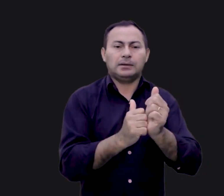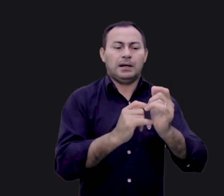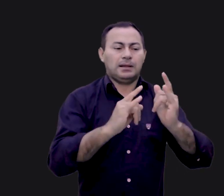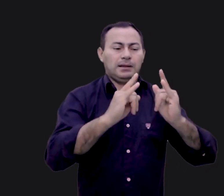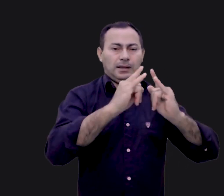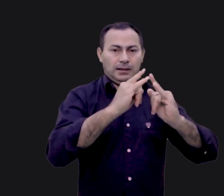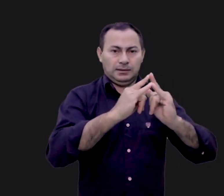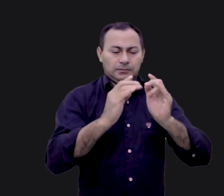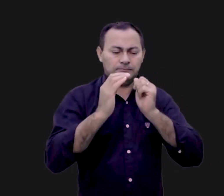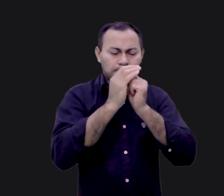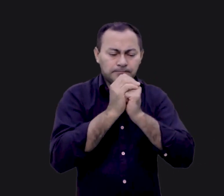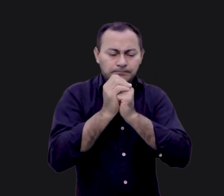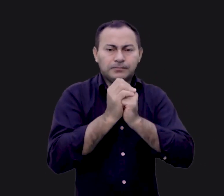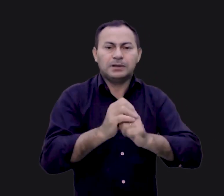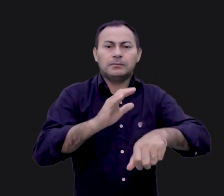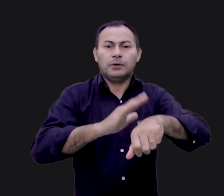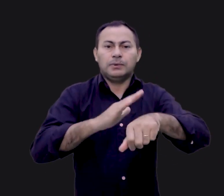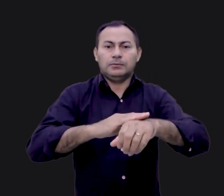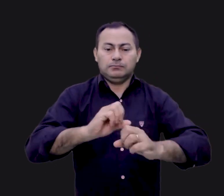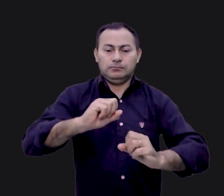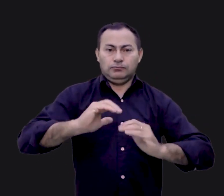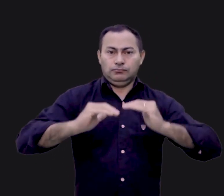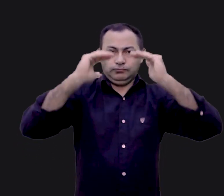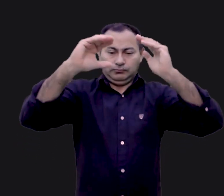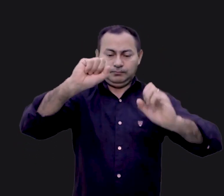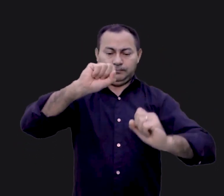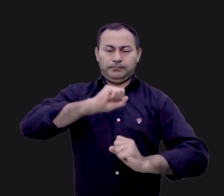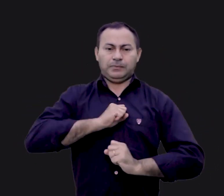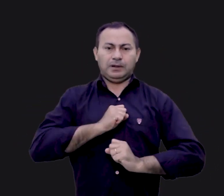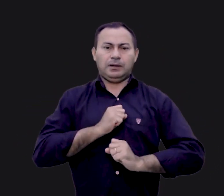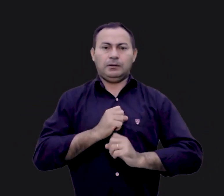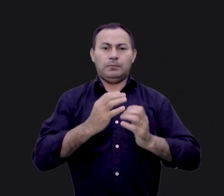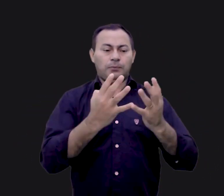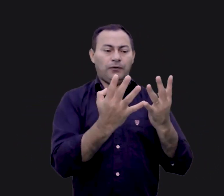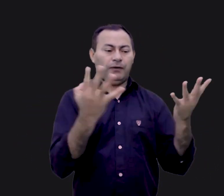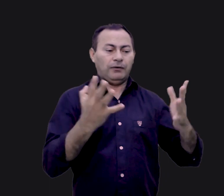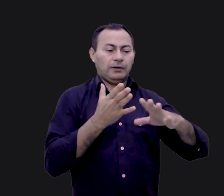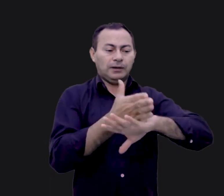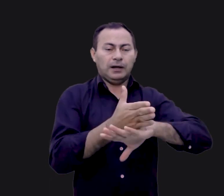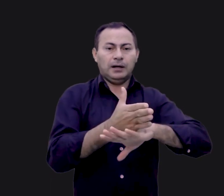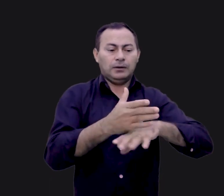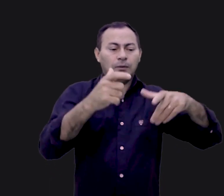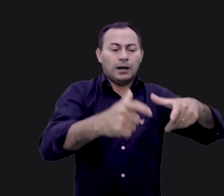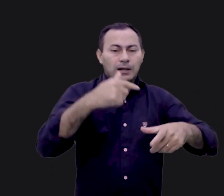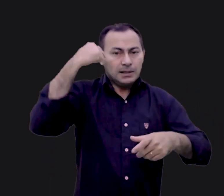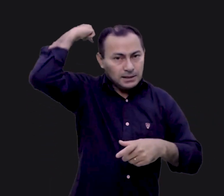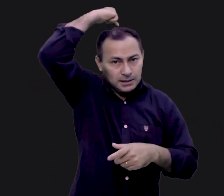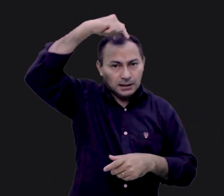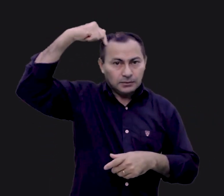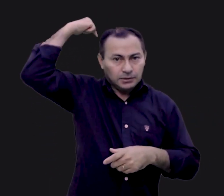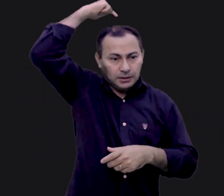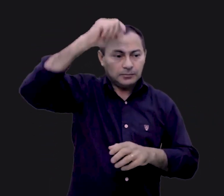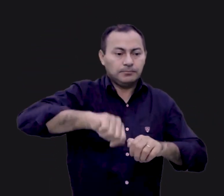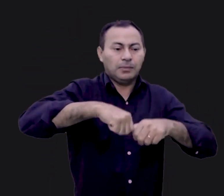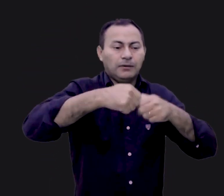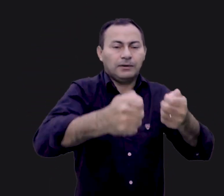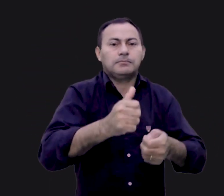Nesta ocasião, o sumo sacerdote passava pelo véu e entrava no lugar santo dos santos oferecendo um sacrifício de